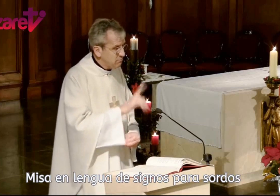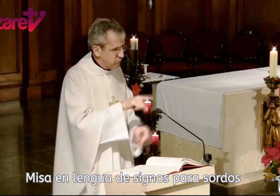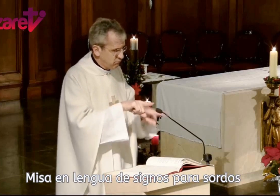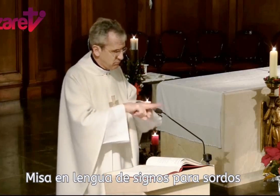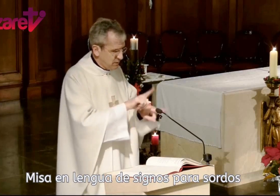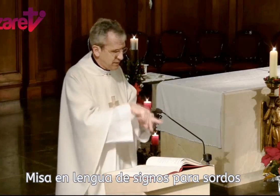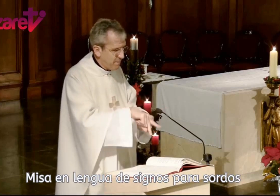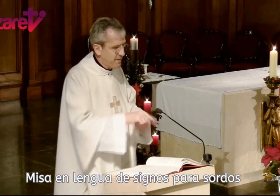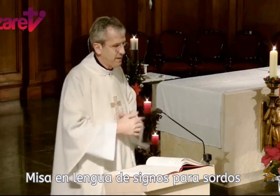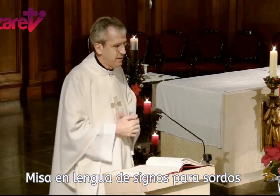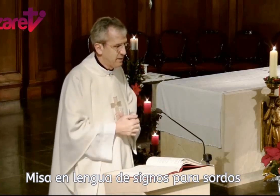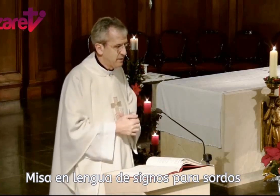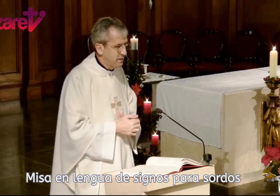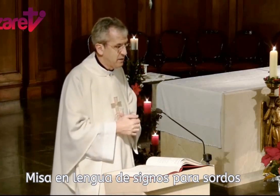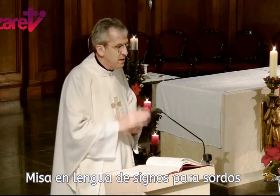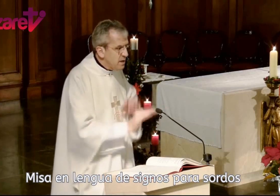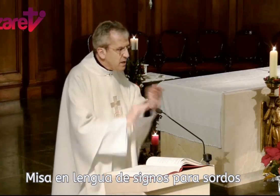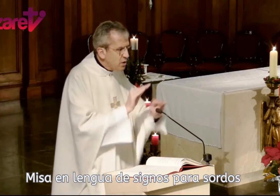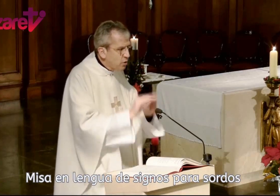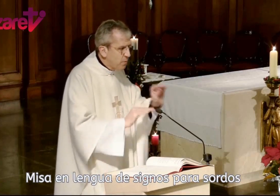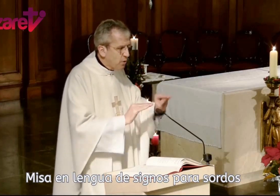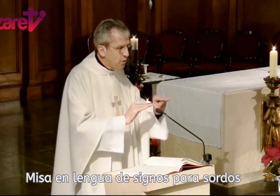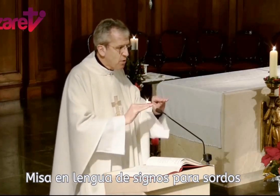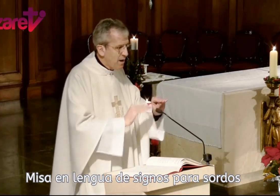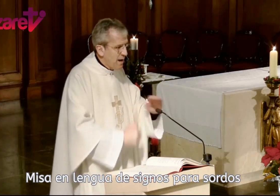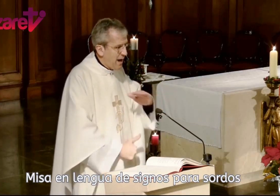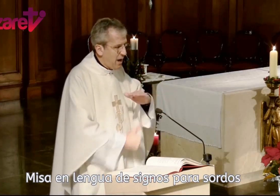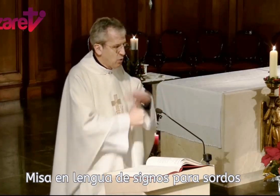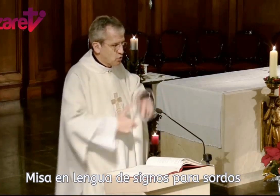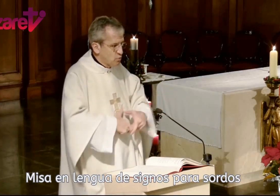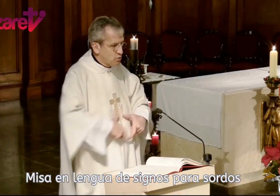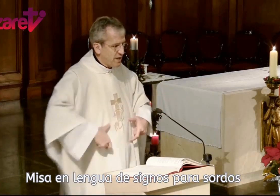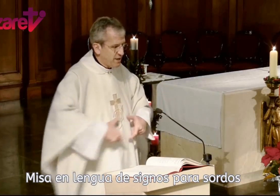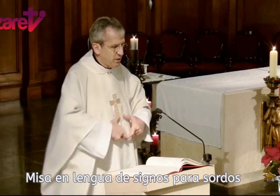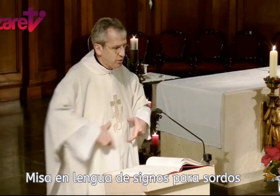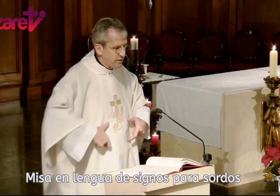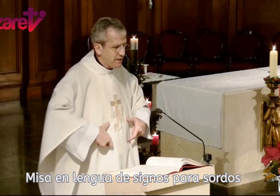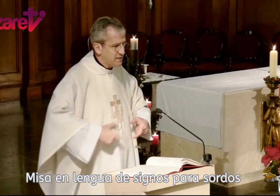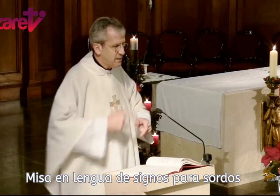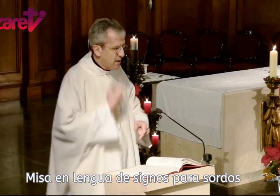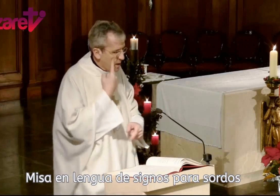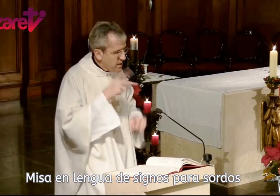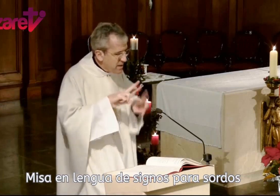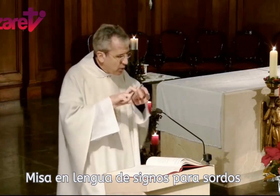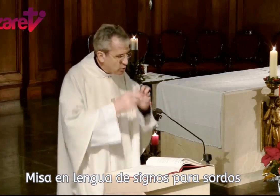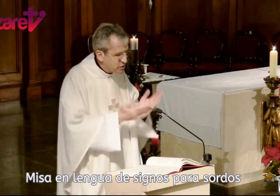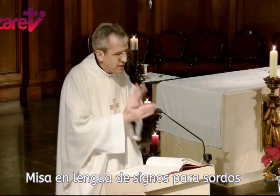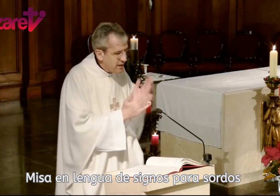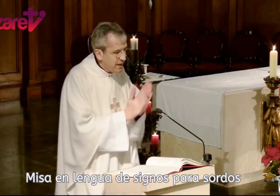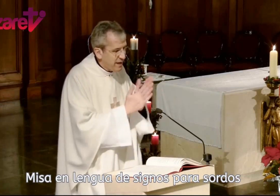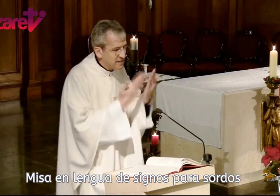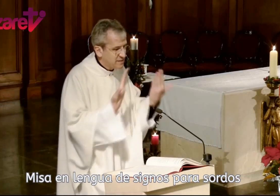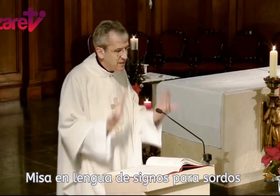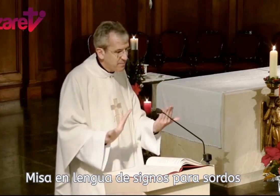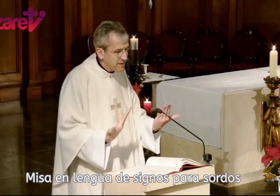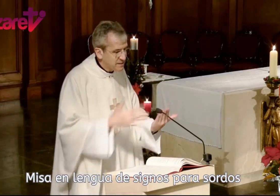también y convocó a los sumos sacerdotes y a los escribas